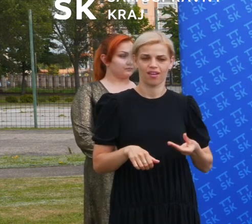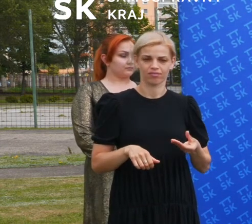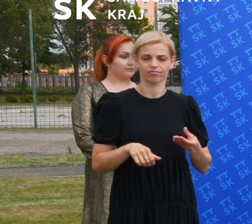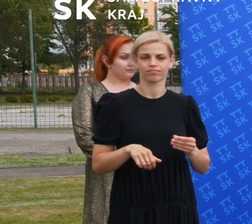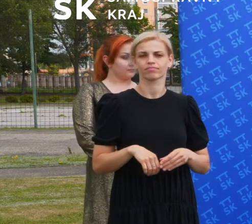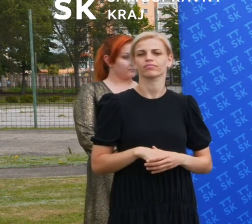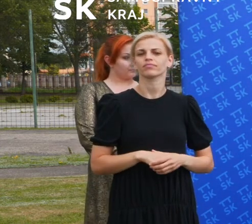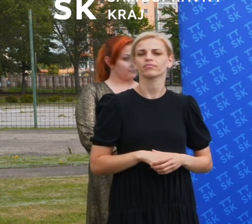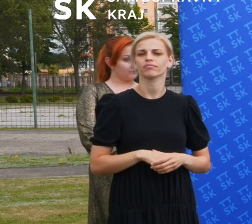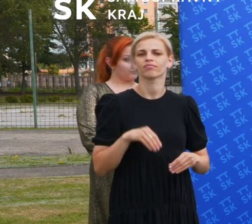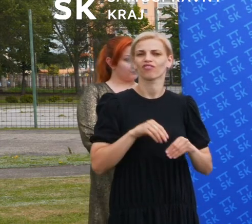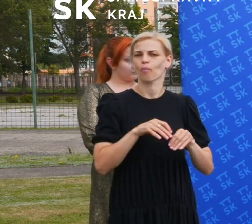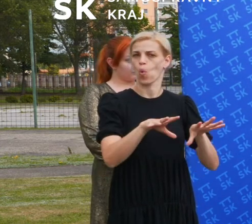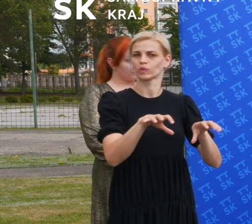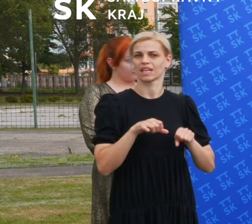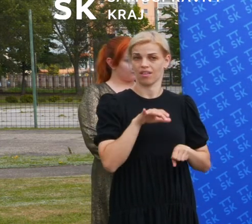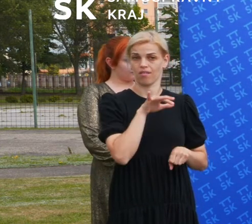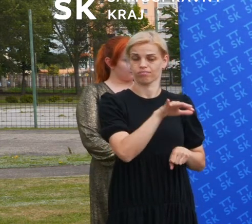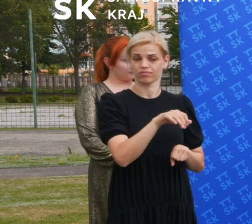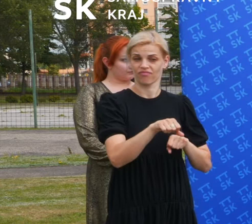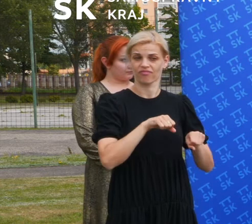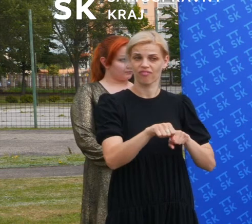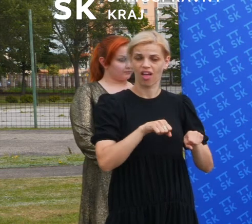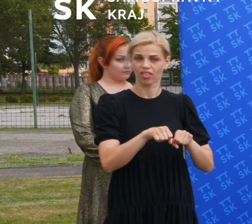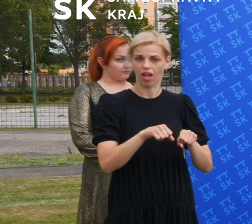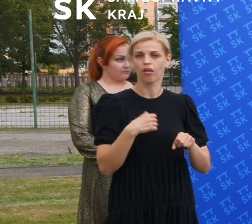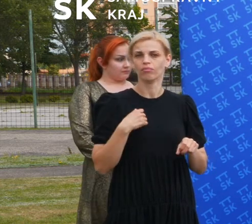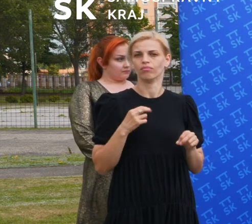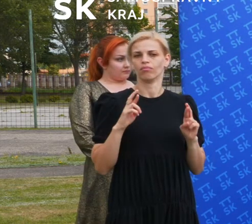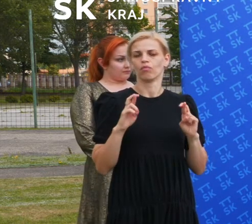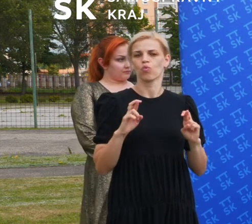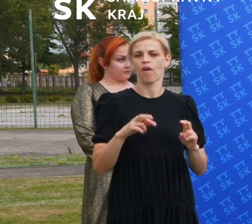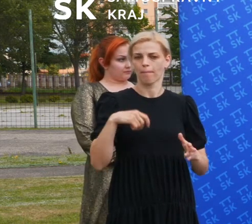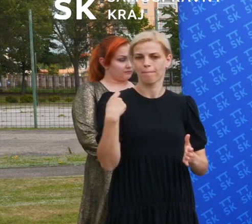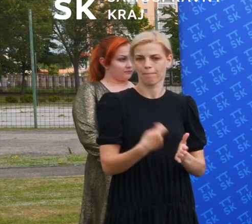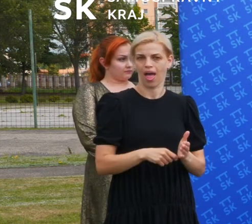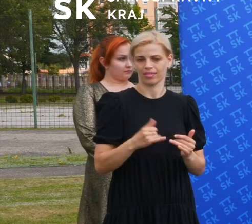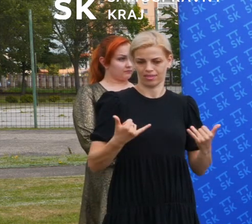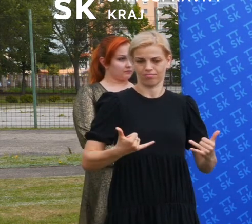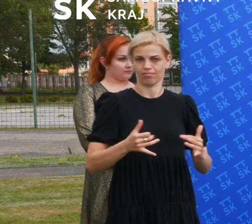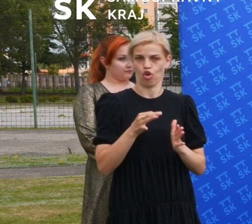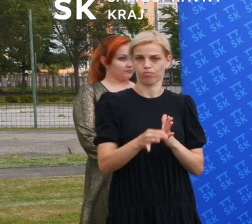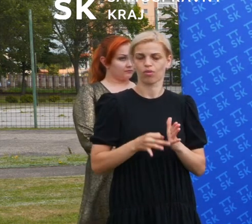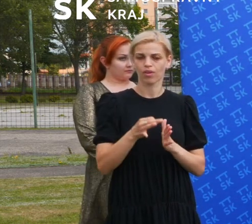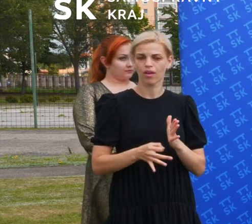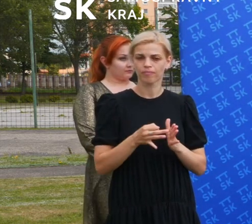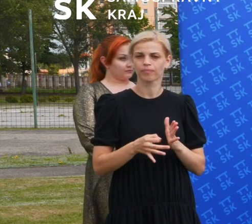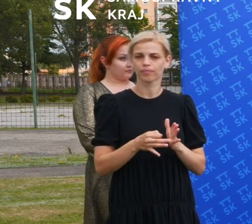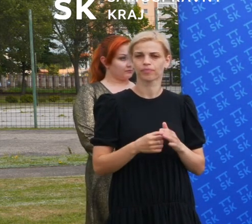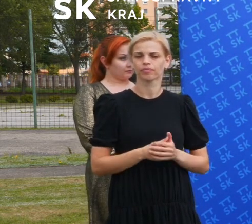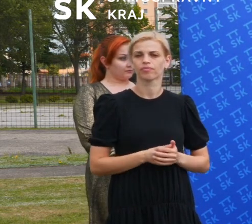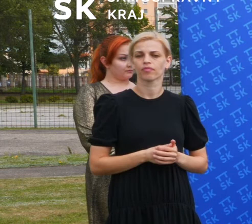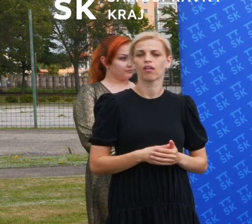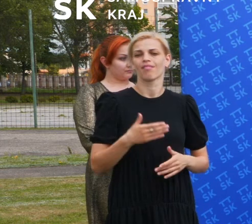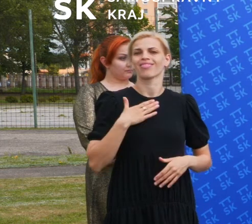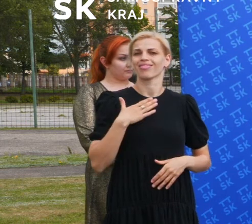uznesenie a dúfam, že to bude platiť aj v tomto období a na vnútorných